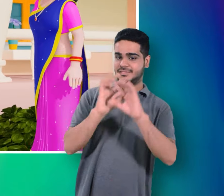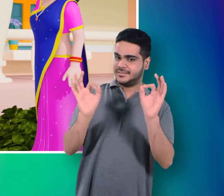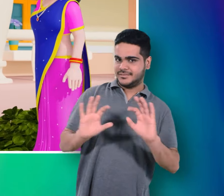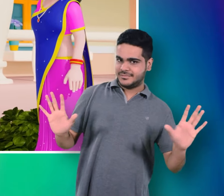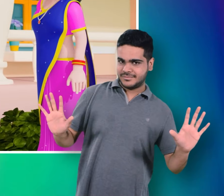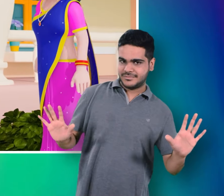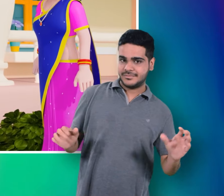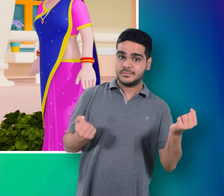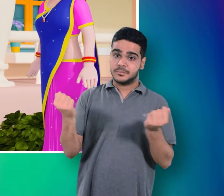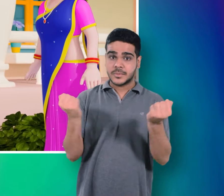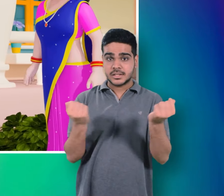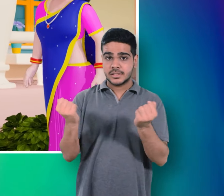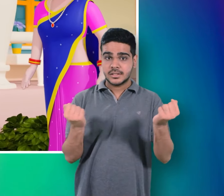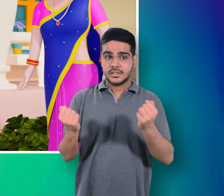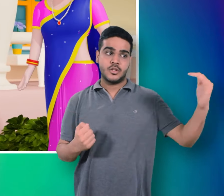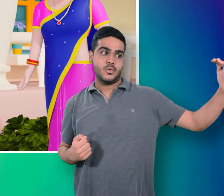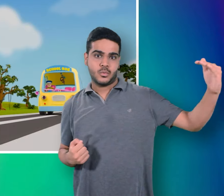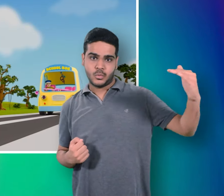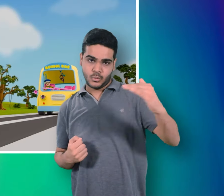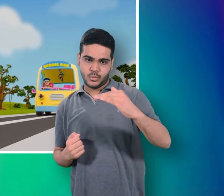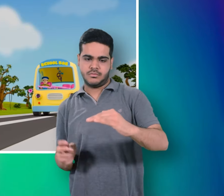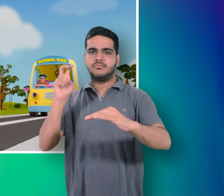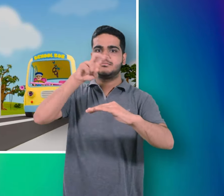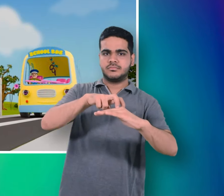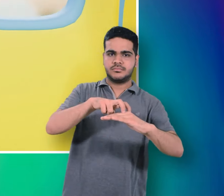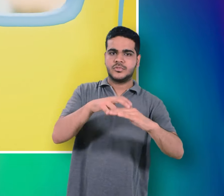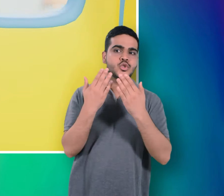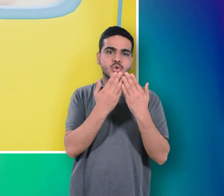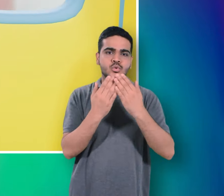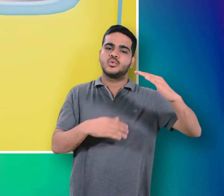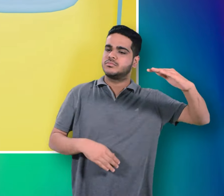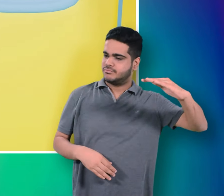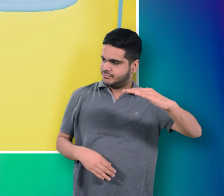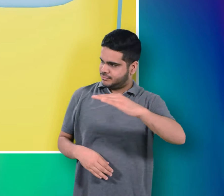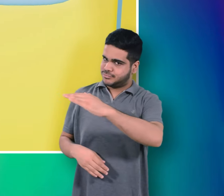गए बस आ गई है स्कूल को गए